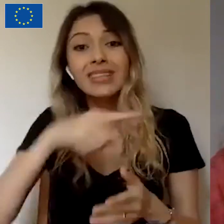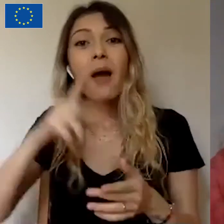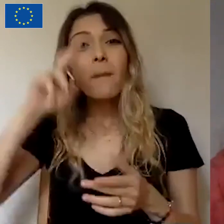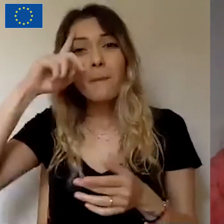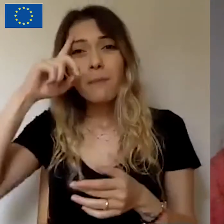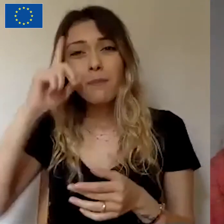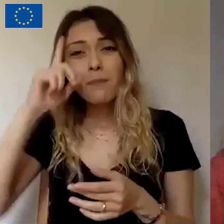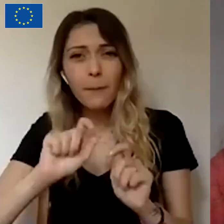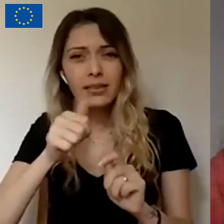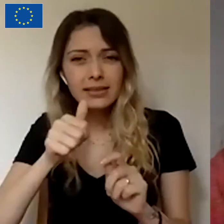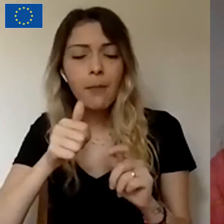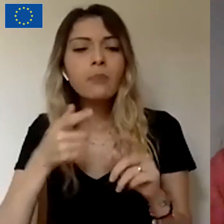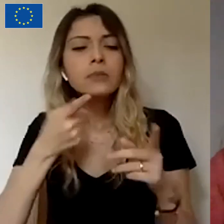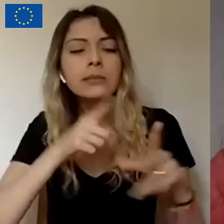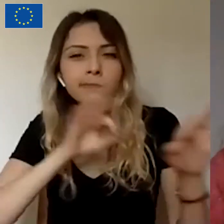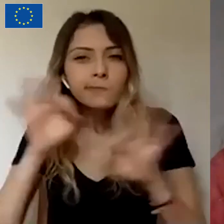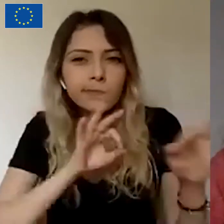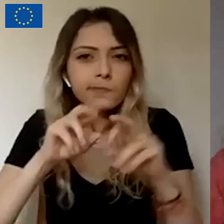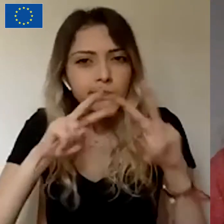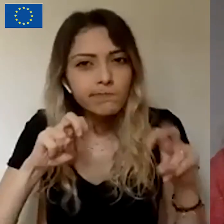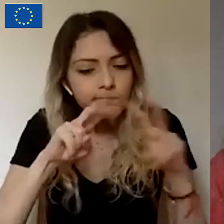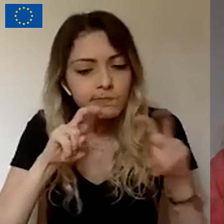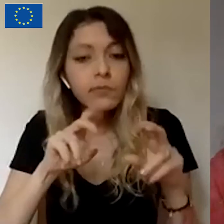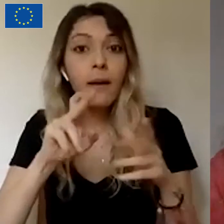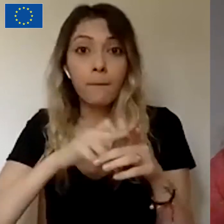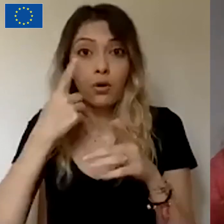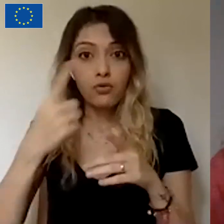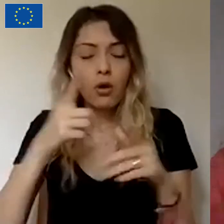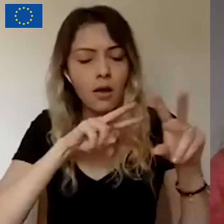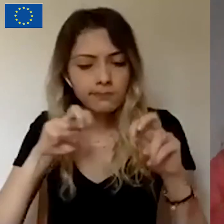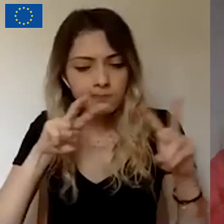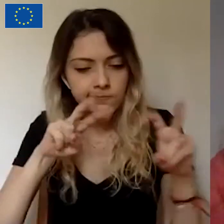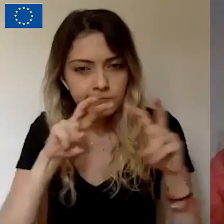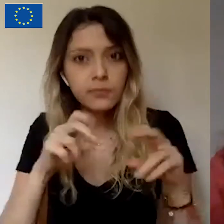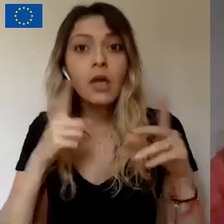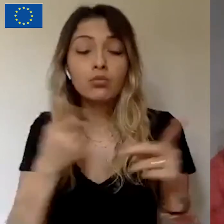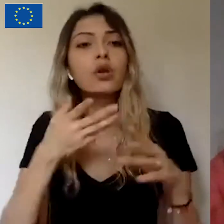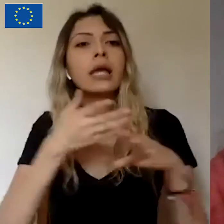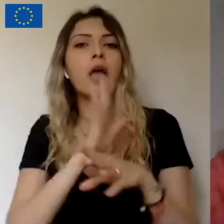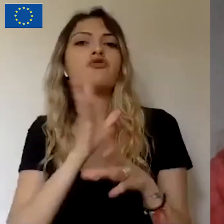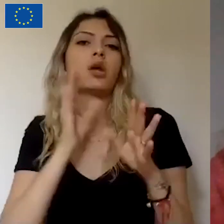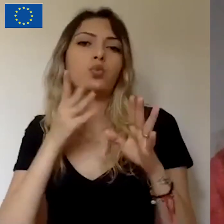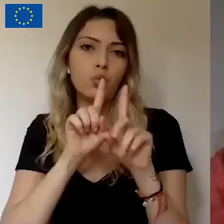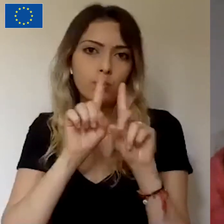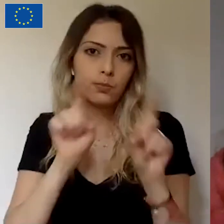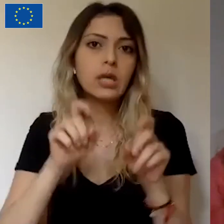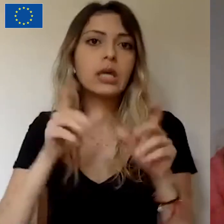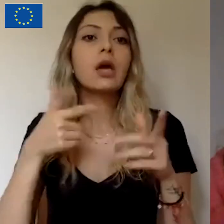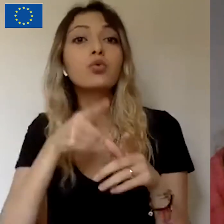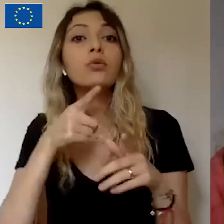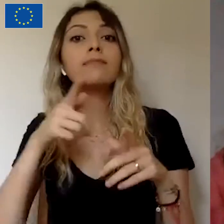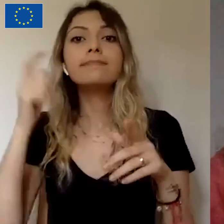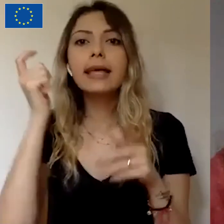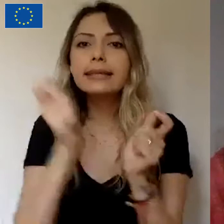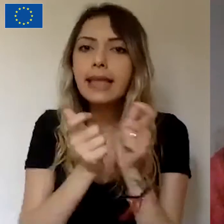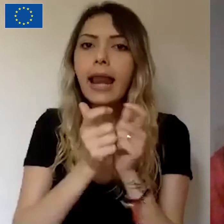ekibimiz var. Bakıyoruz gerçekten bu söylenilen dernek ya da vakıf bu işi yapıyor mu? Şimdiye